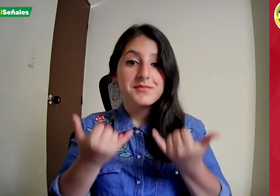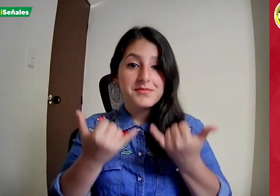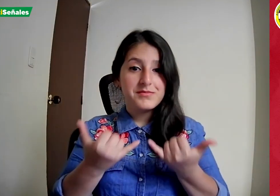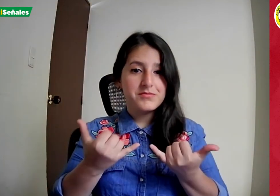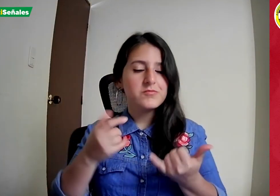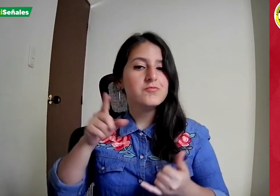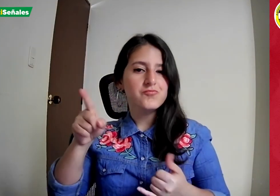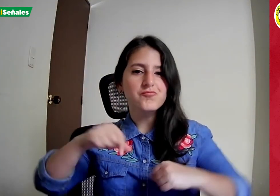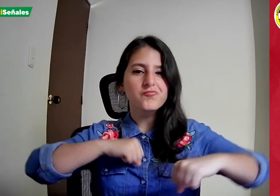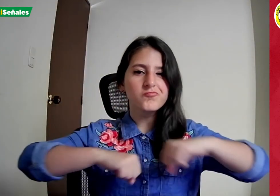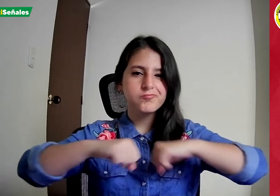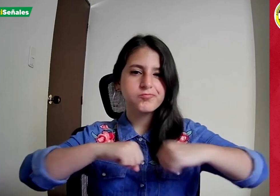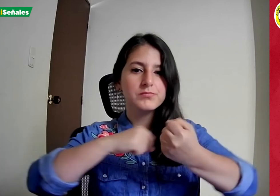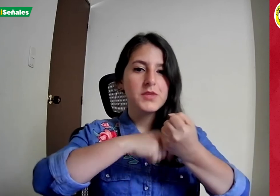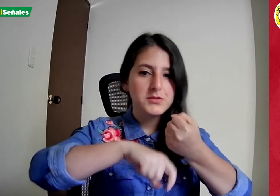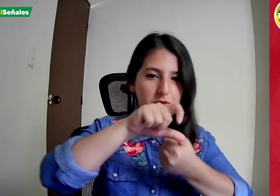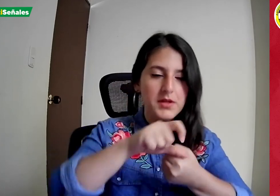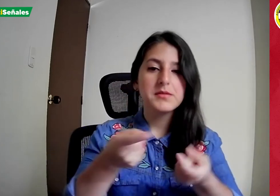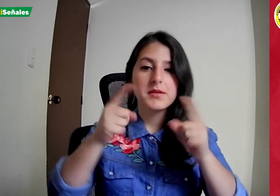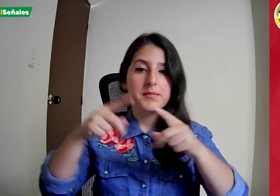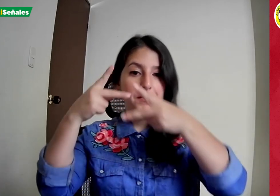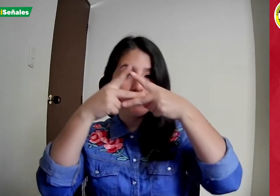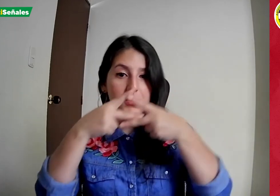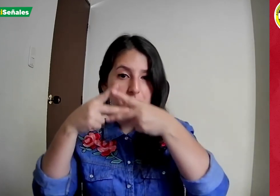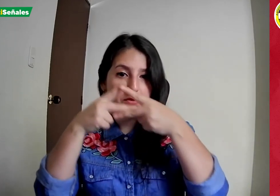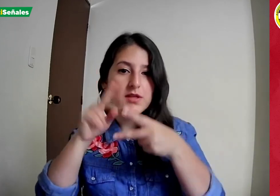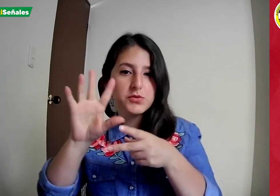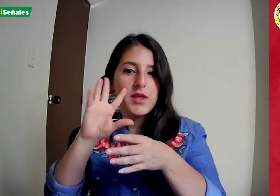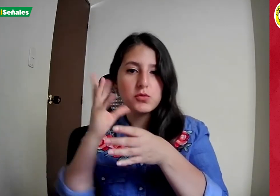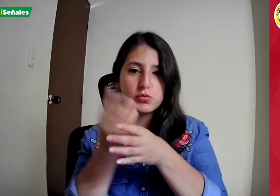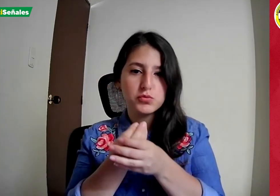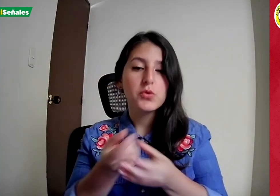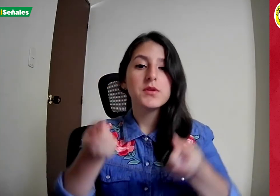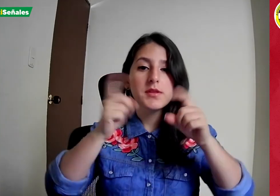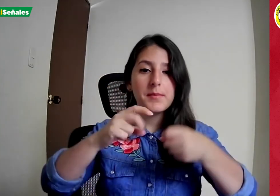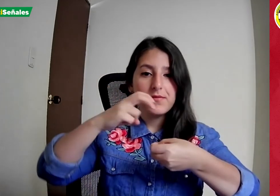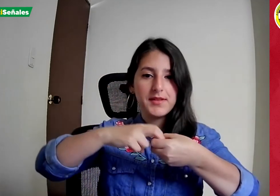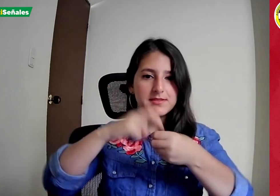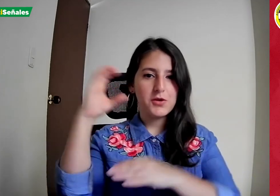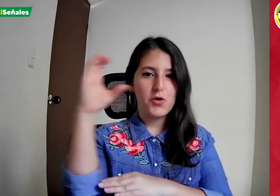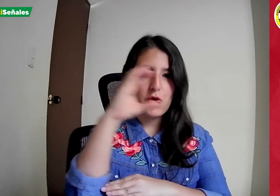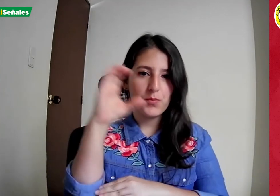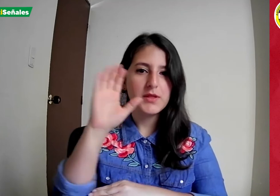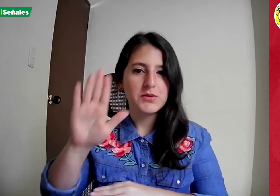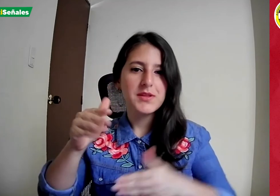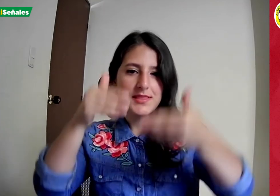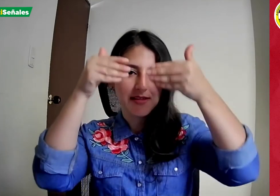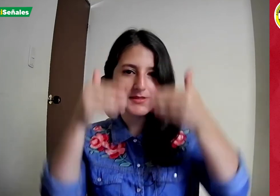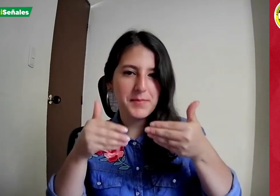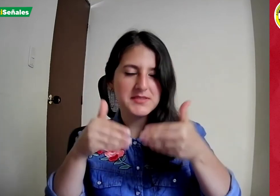Ahora, la Asociación y la Veeduría de Inclusión, al igual que la Federación Colombiana de Discapacidad, tuvo un foro